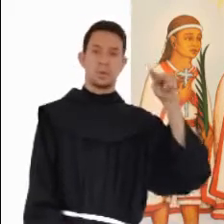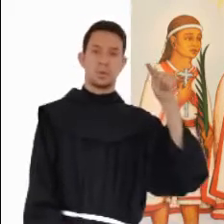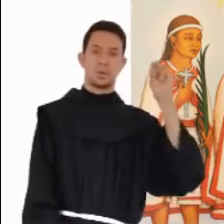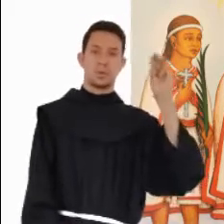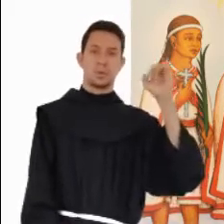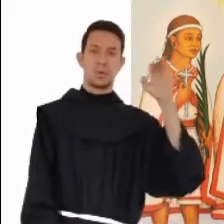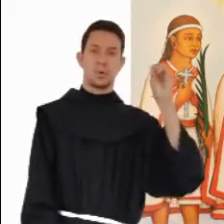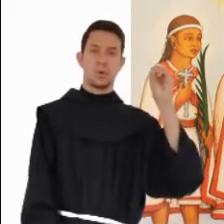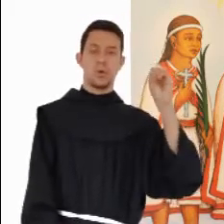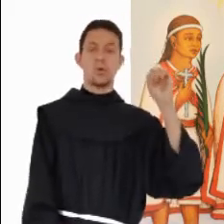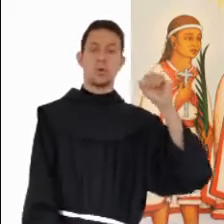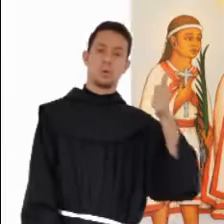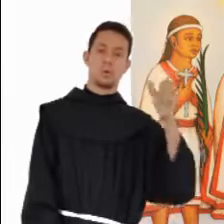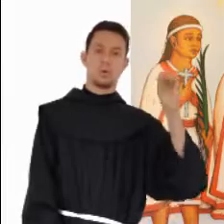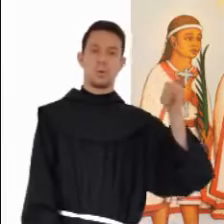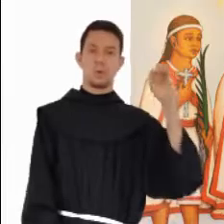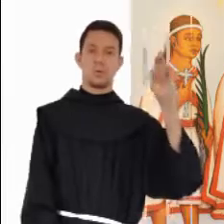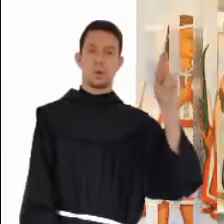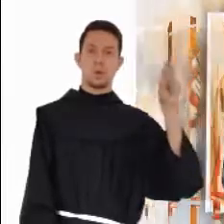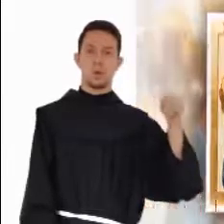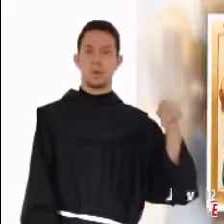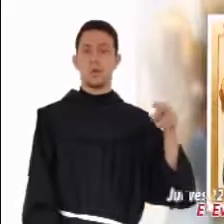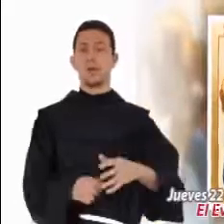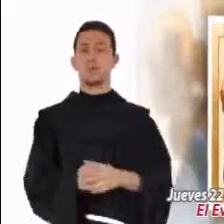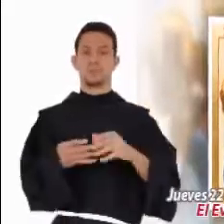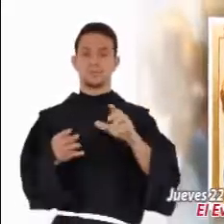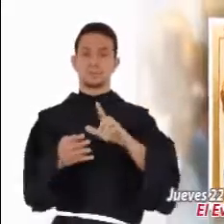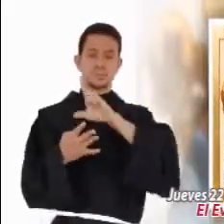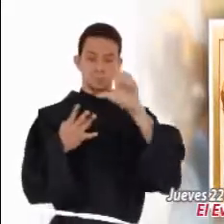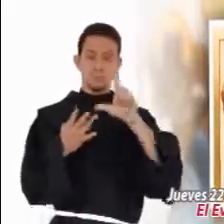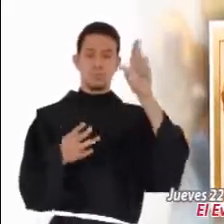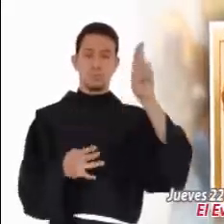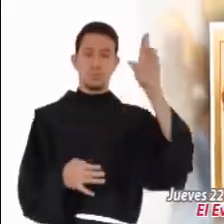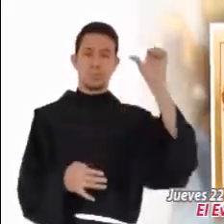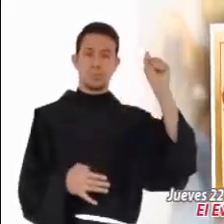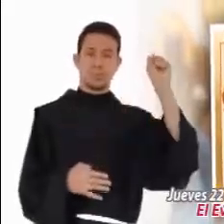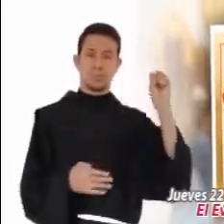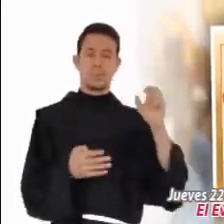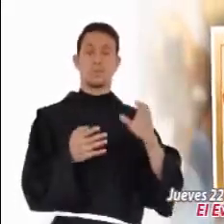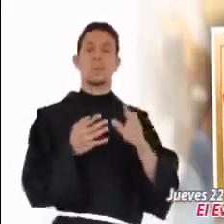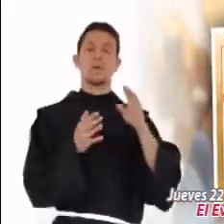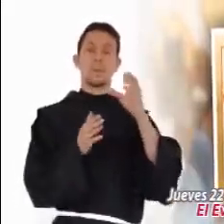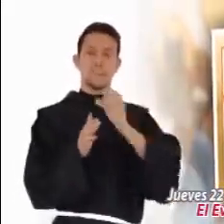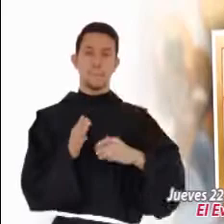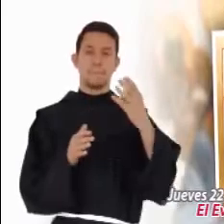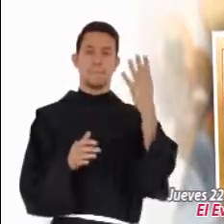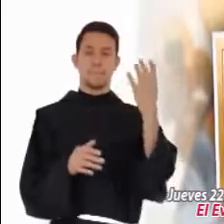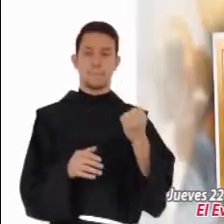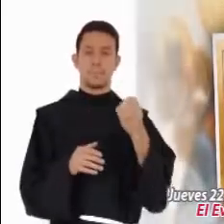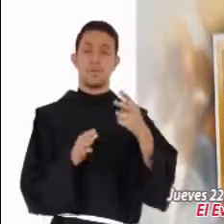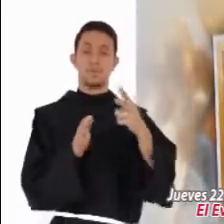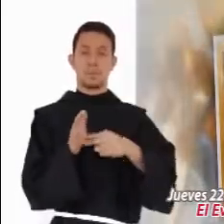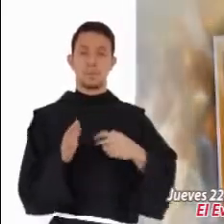mártires de Tlaxcala. Evangelio según San Lucas, capítulo 9, versículos del 7